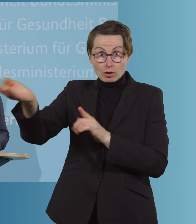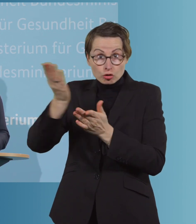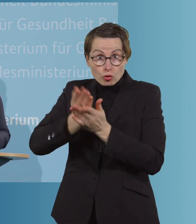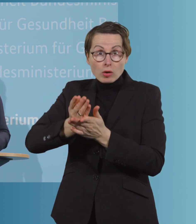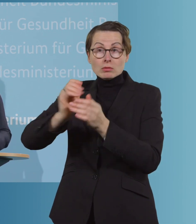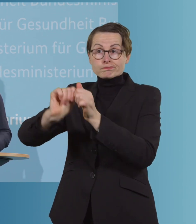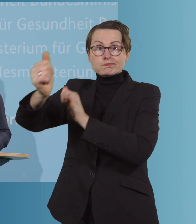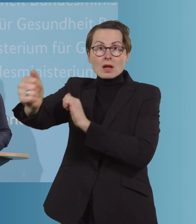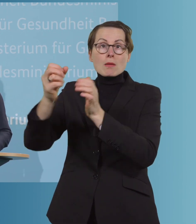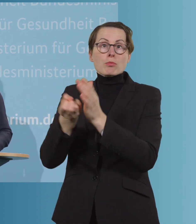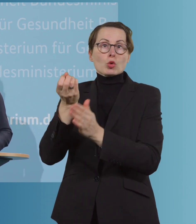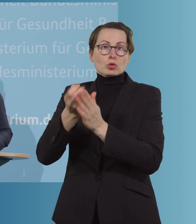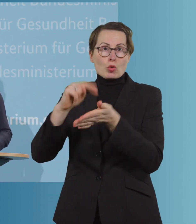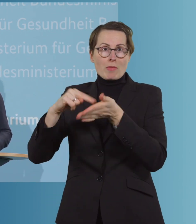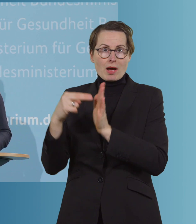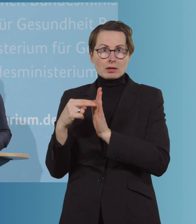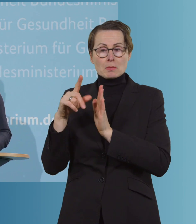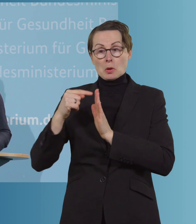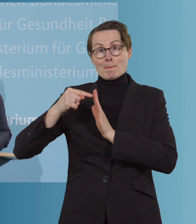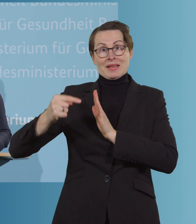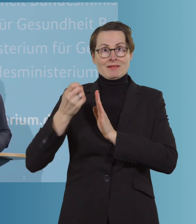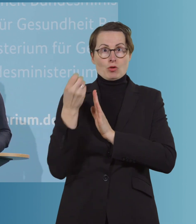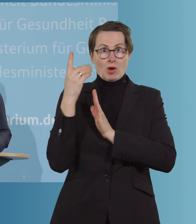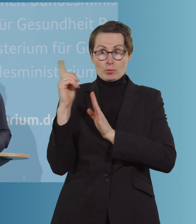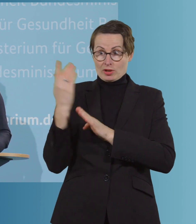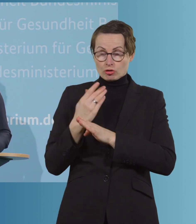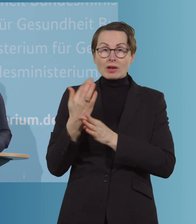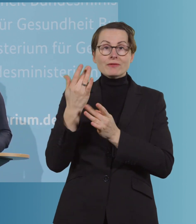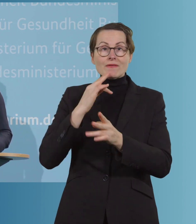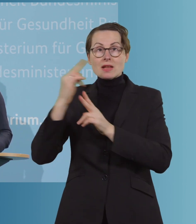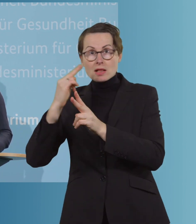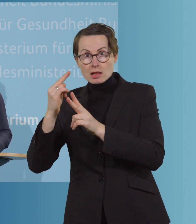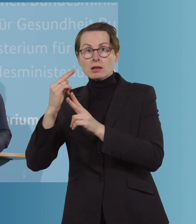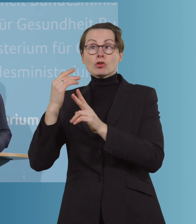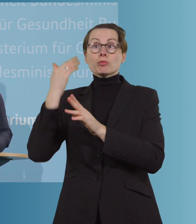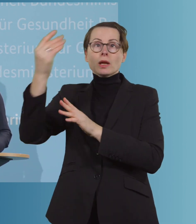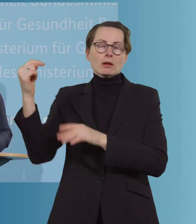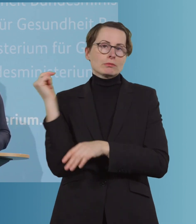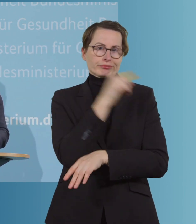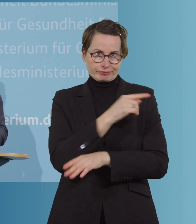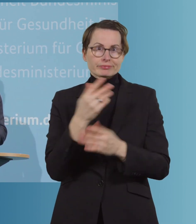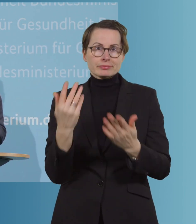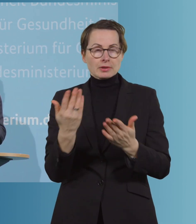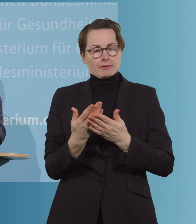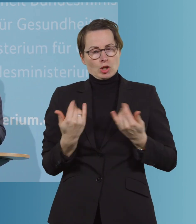Es muss jetzt spätestens bis zum Frühjahr entschieden werden, wie viel Grippeimpfstoff bestellt werden soll. Und deswegen haben wir das heute entschieden.